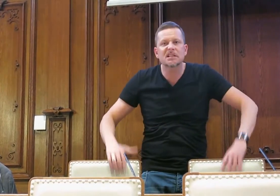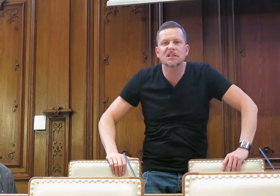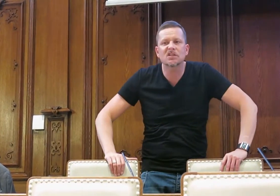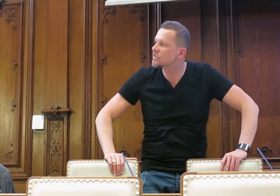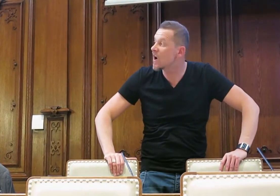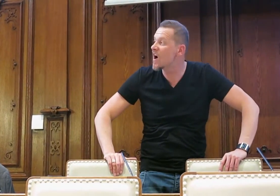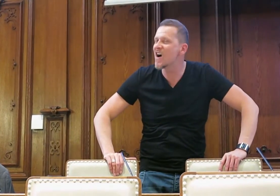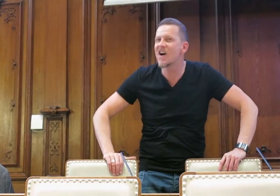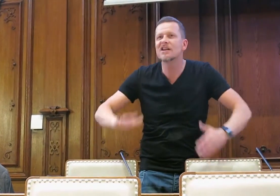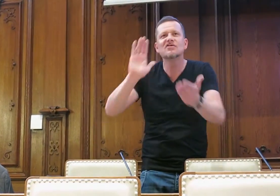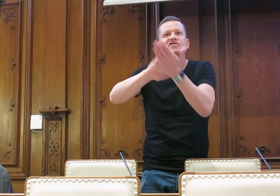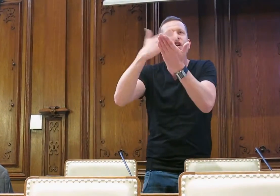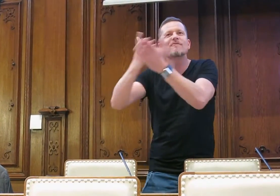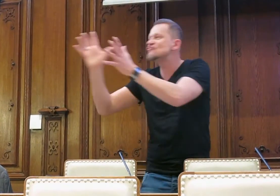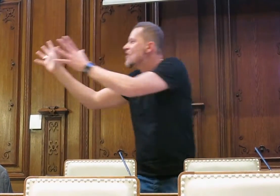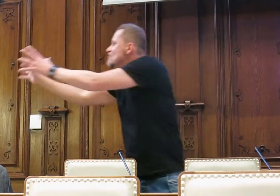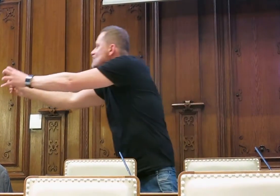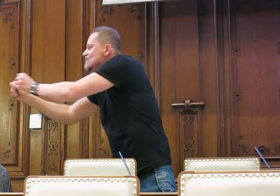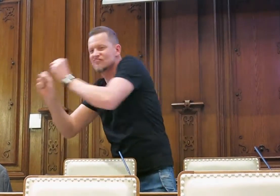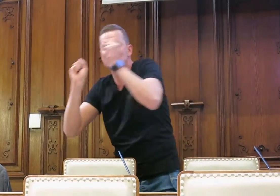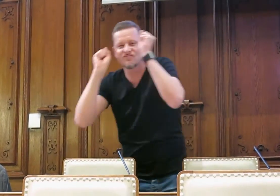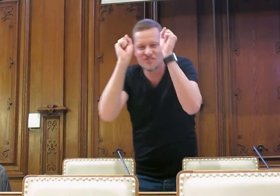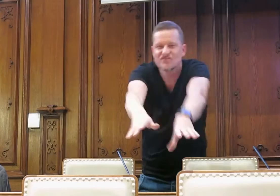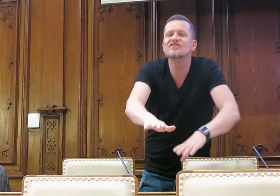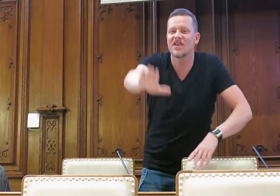Feuerbaukaliber sind, schaut auf seine Dolmetscherin.